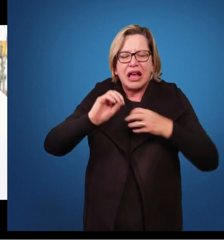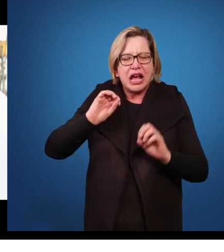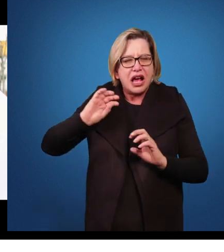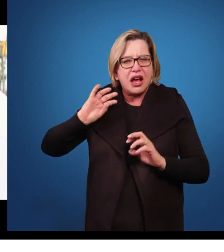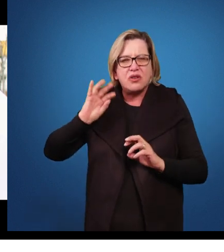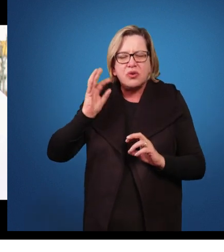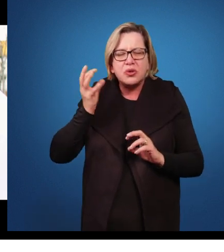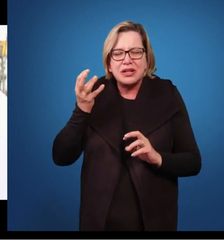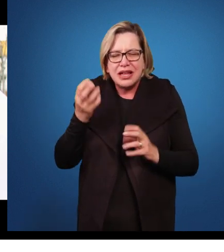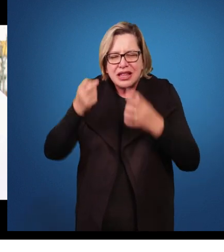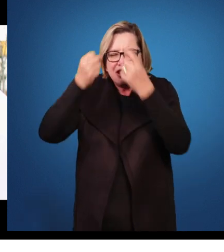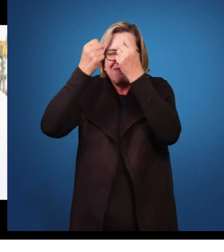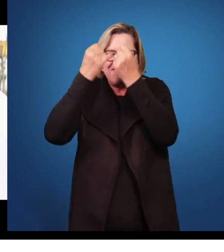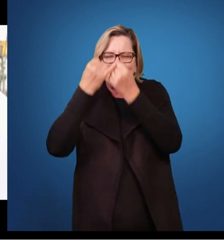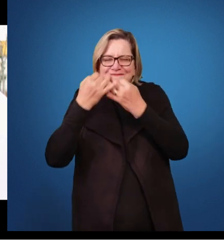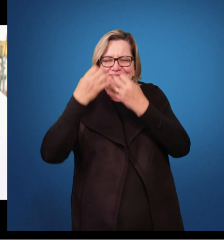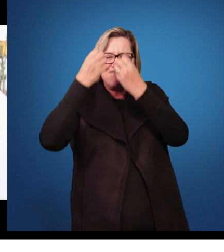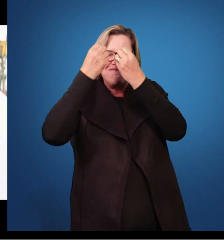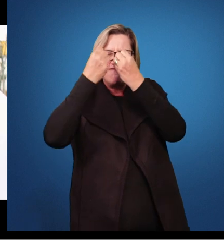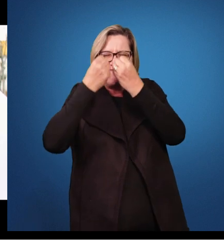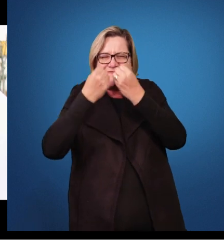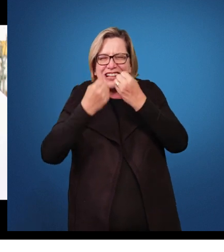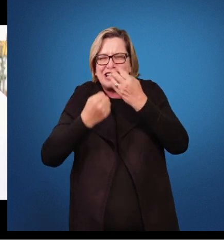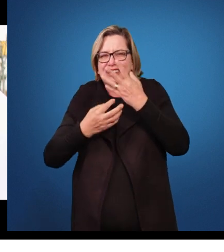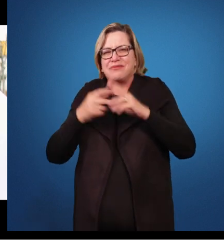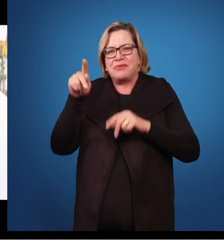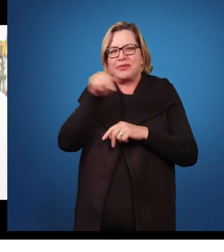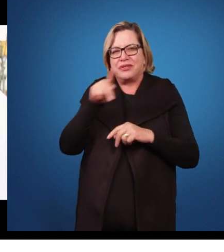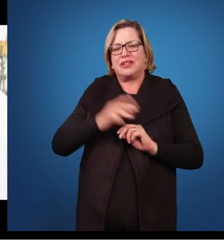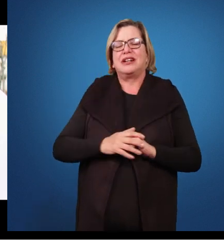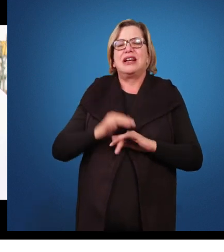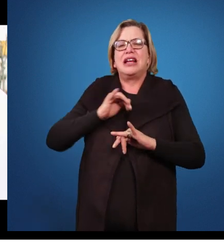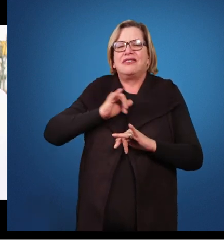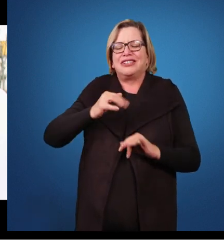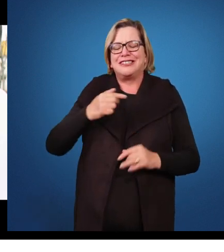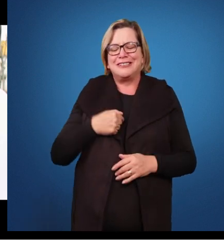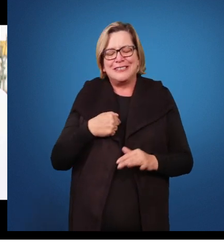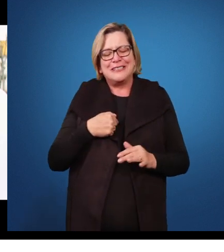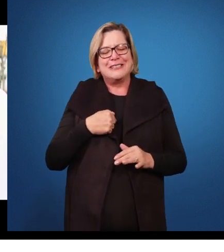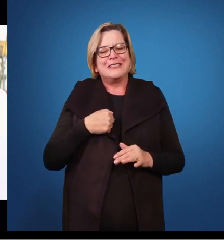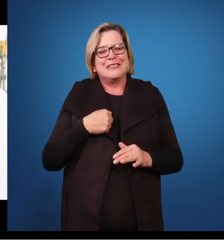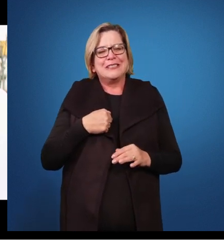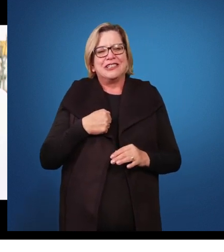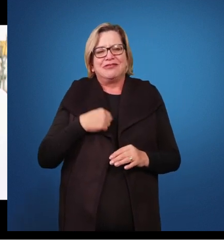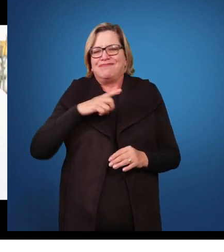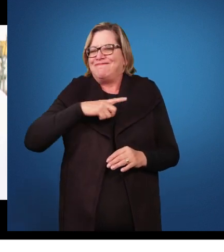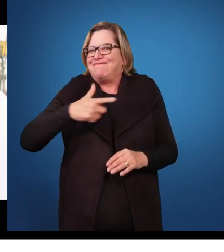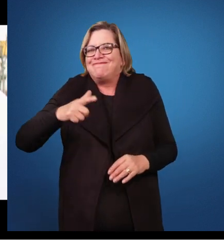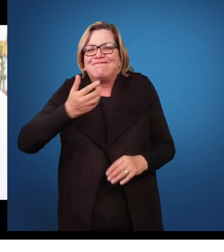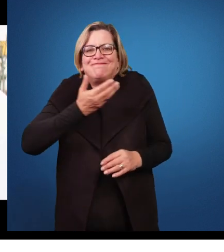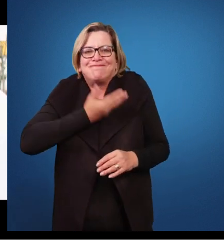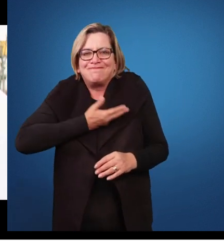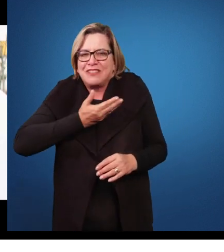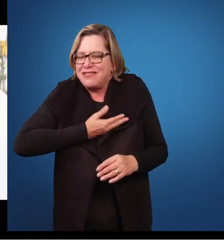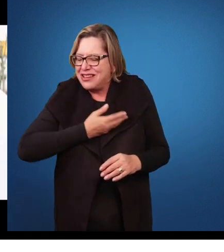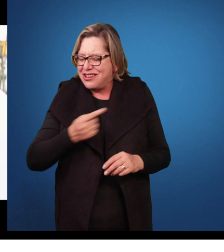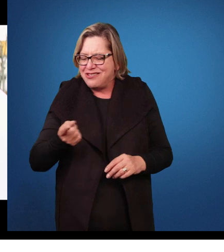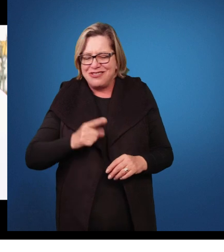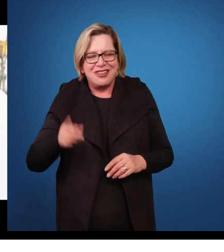abrindo para esse professor. O que seria isso? Dizendo, olha, eu não tenho amigos, eu não estou legal, me parece